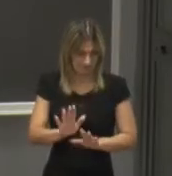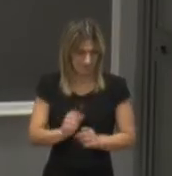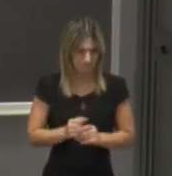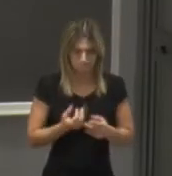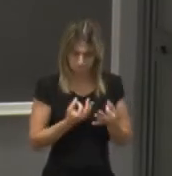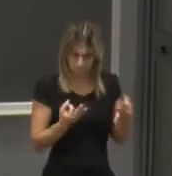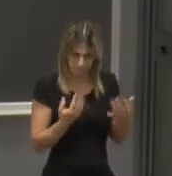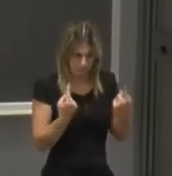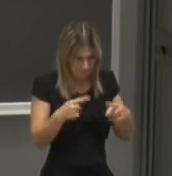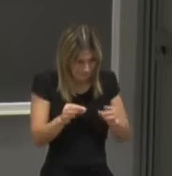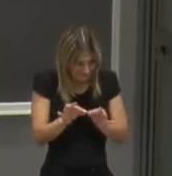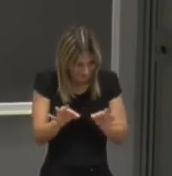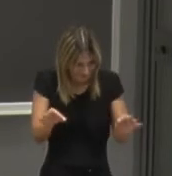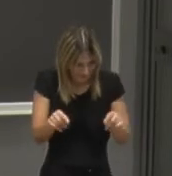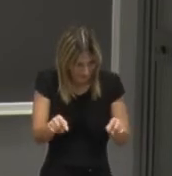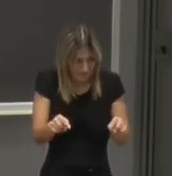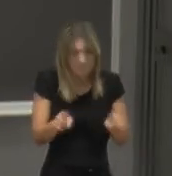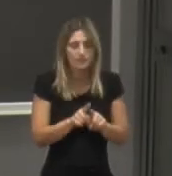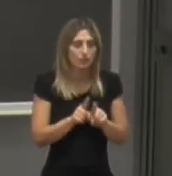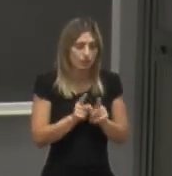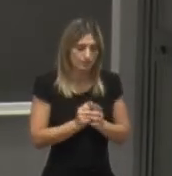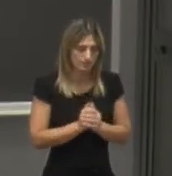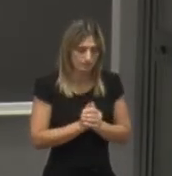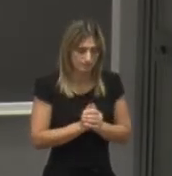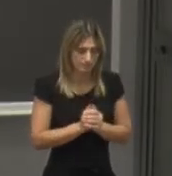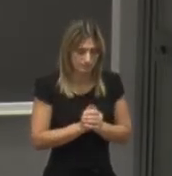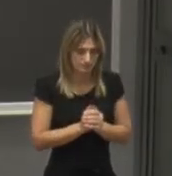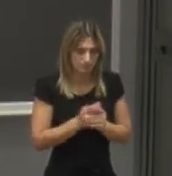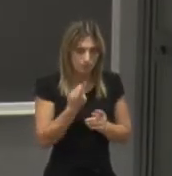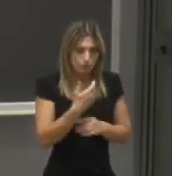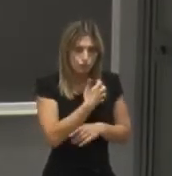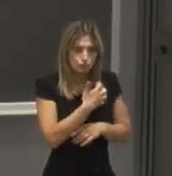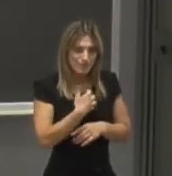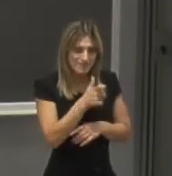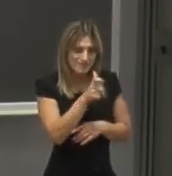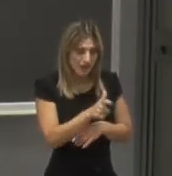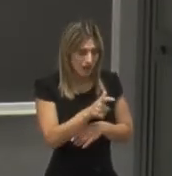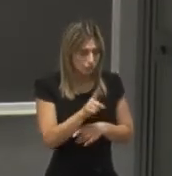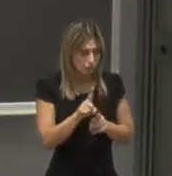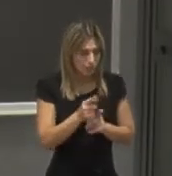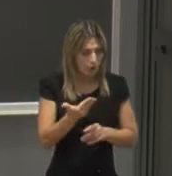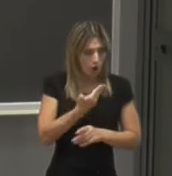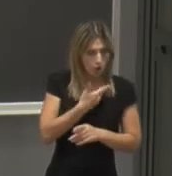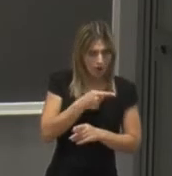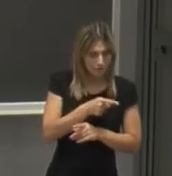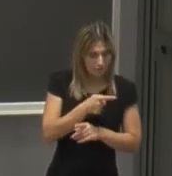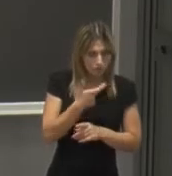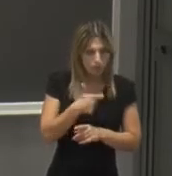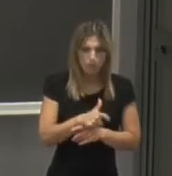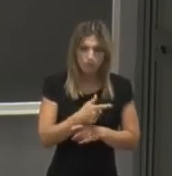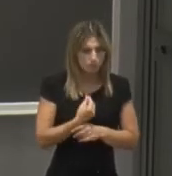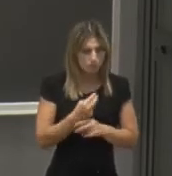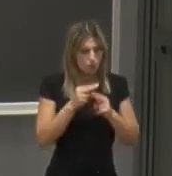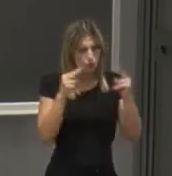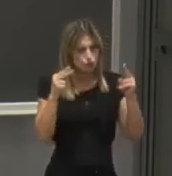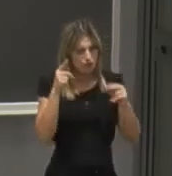diciamo questa frase ispirò uno scienziato a cercare di capire perché il cielo era blu